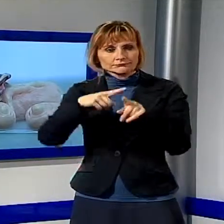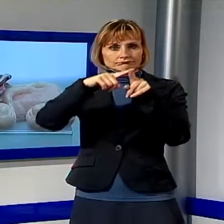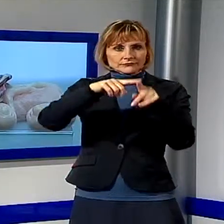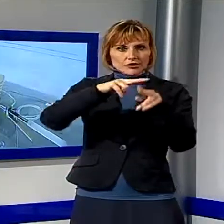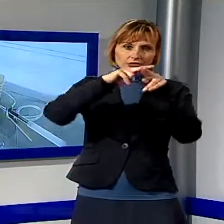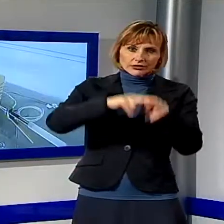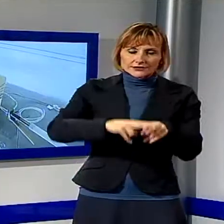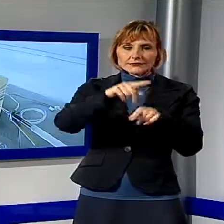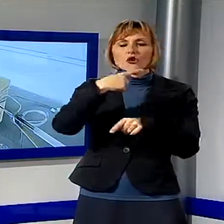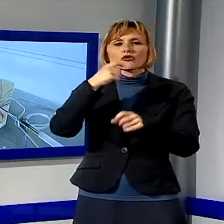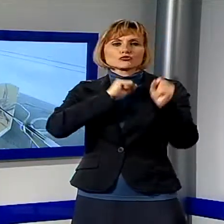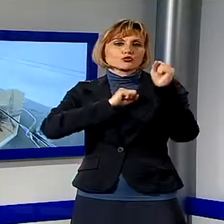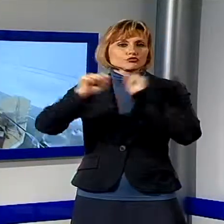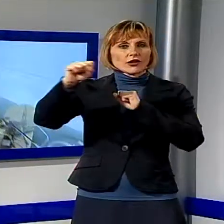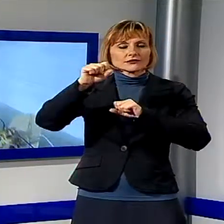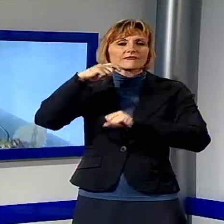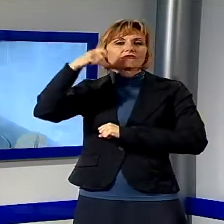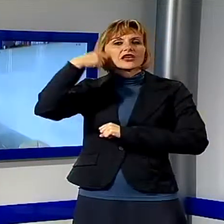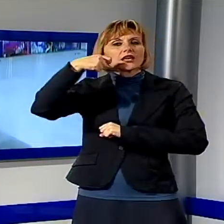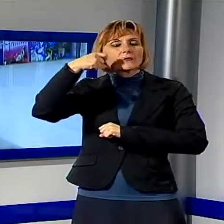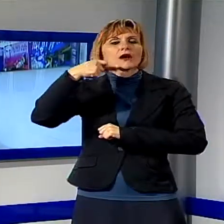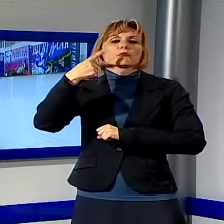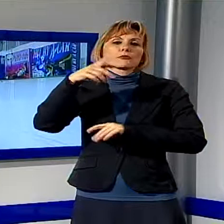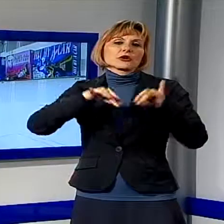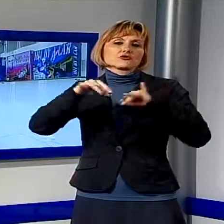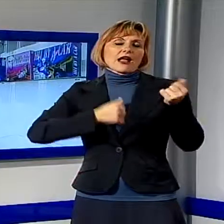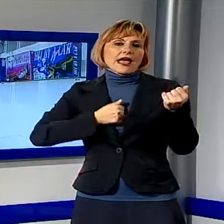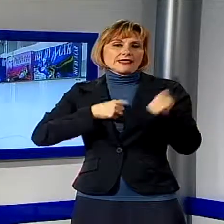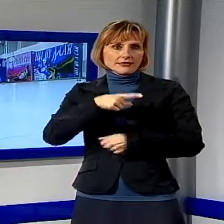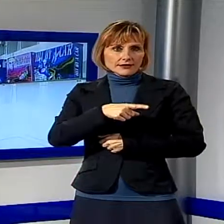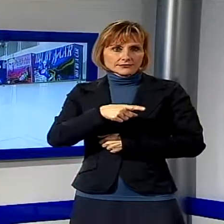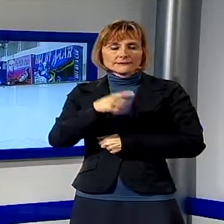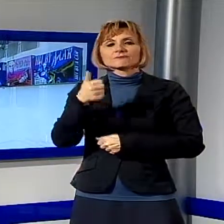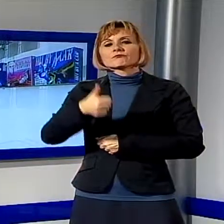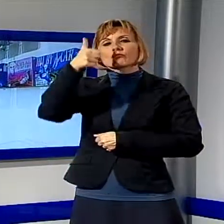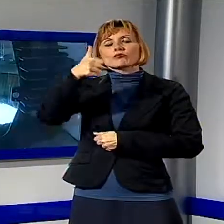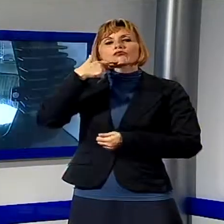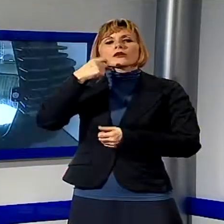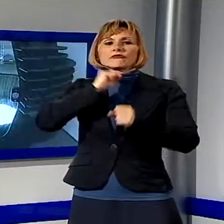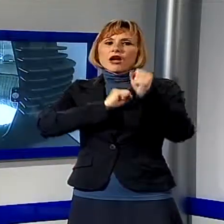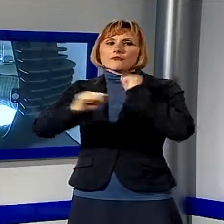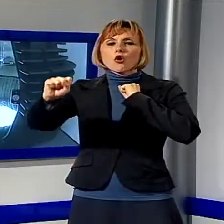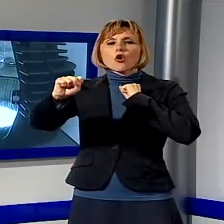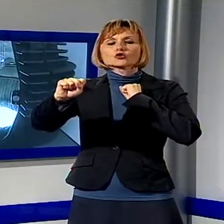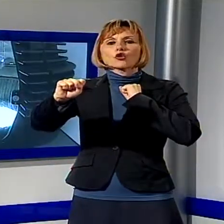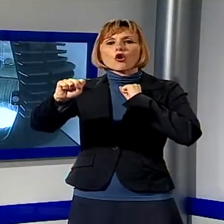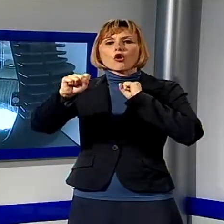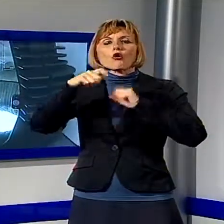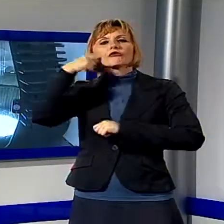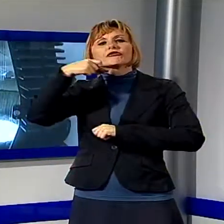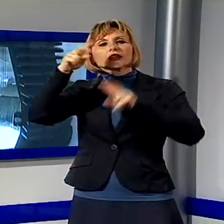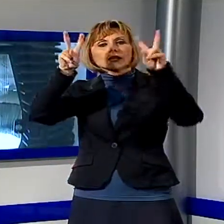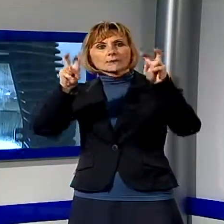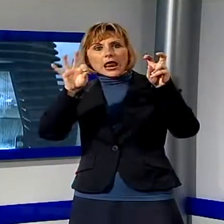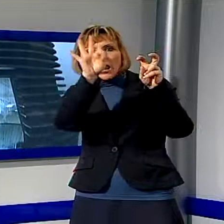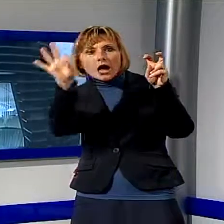significative dei successi del regista canadese. A partire dalla cabina di trasformazione del celebre film La Mosca, uno degli